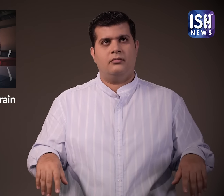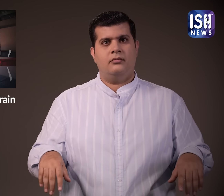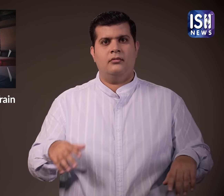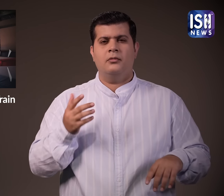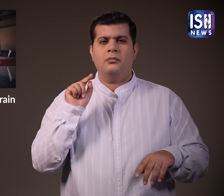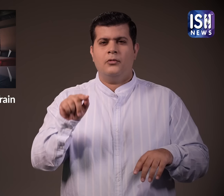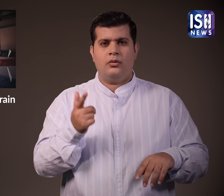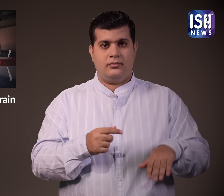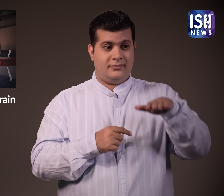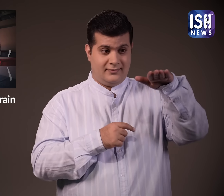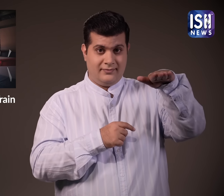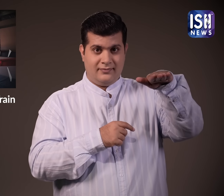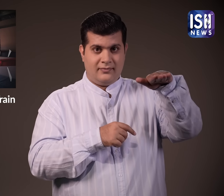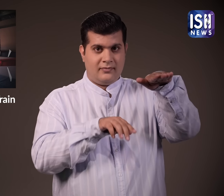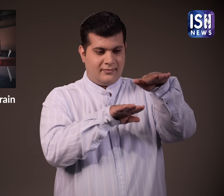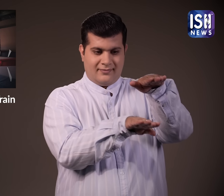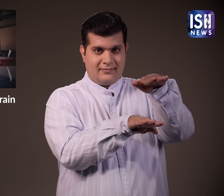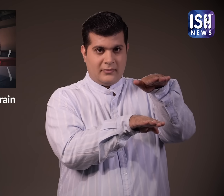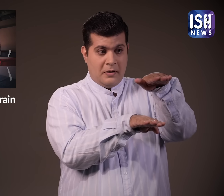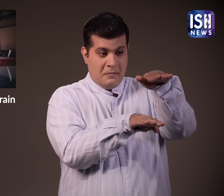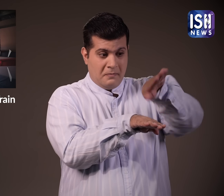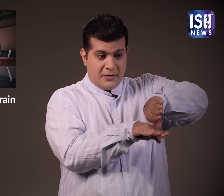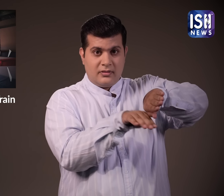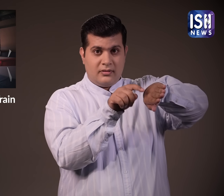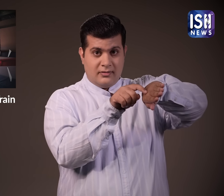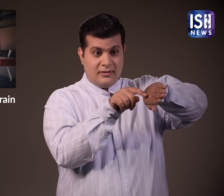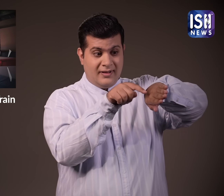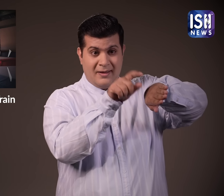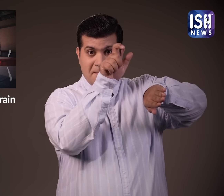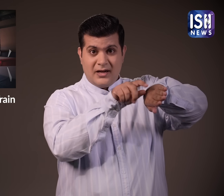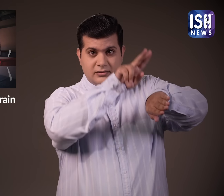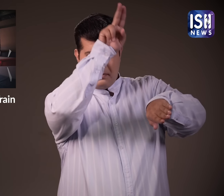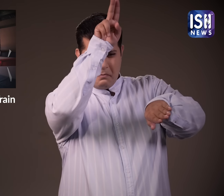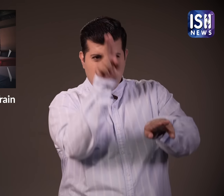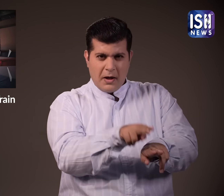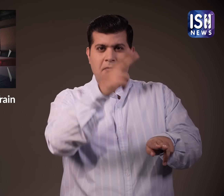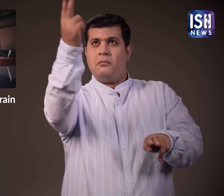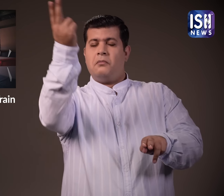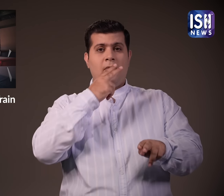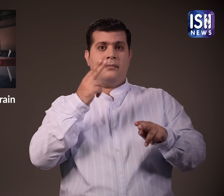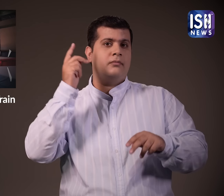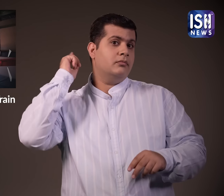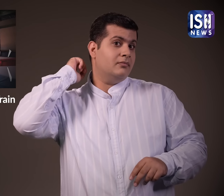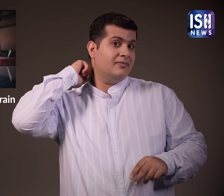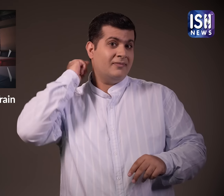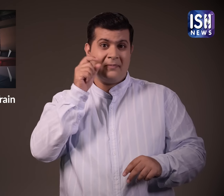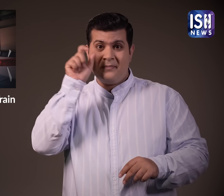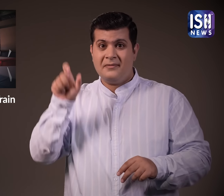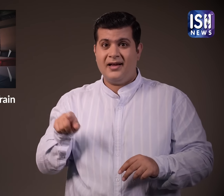ऐसा इसलिए क्योंकि बीच वाली बर्थ यात्री के साथ उनके पर गिरी थी और टकर से खान की गर्दन की